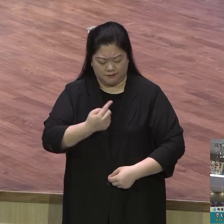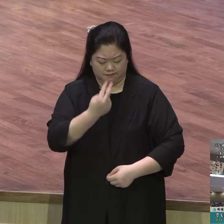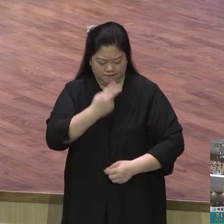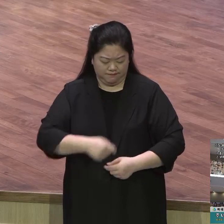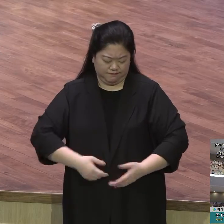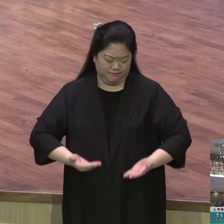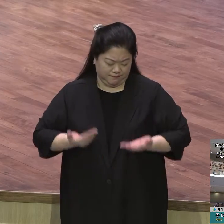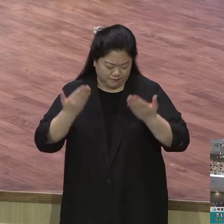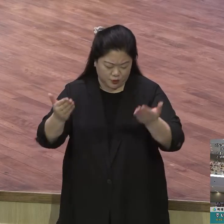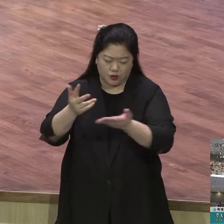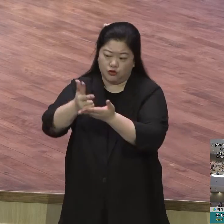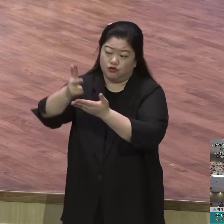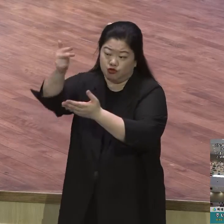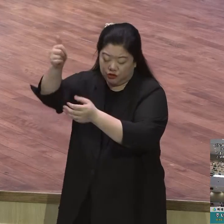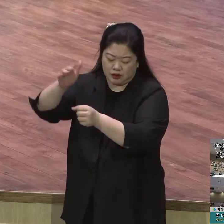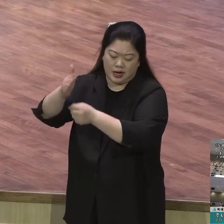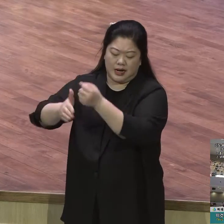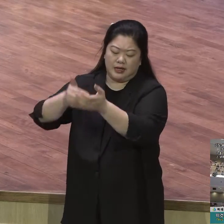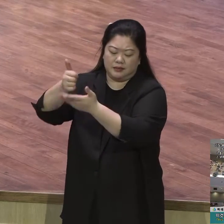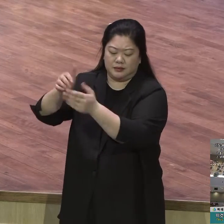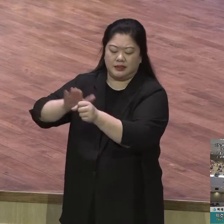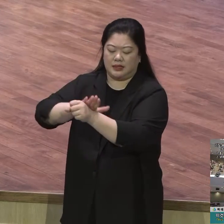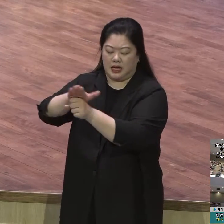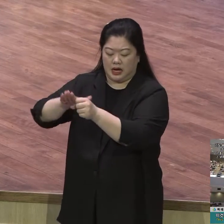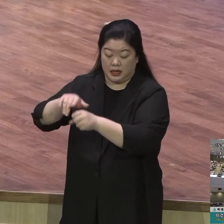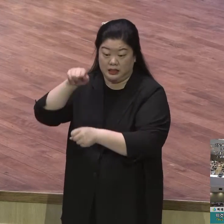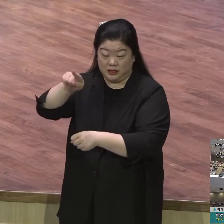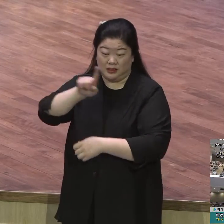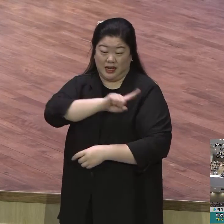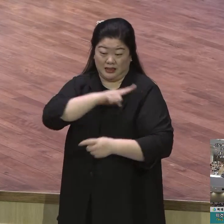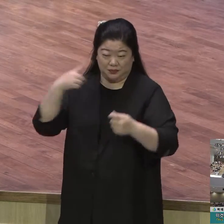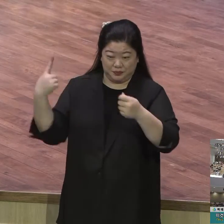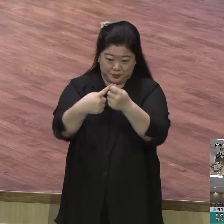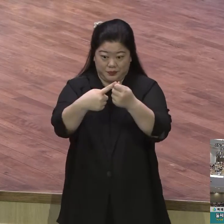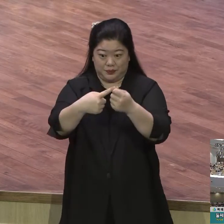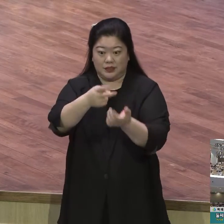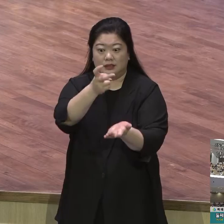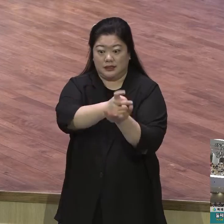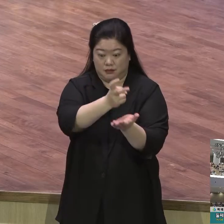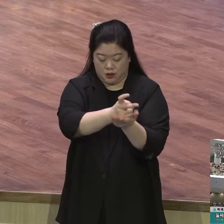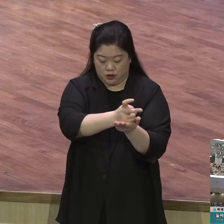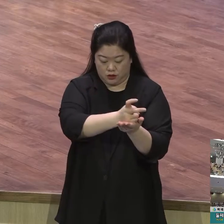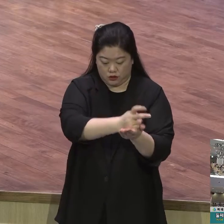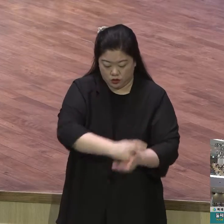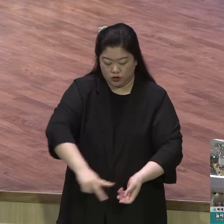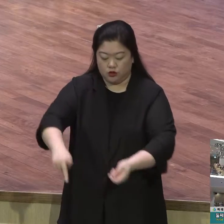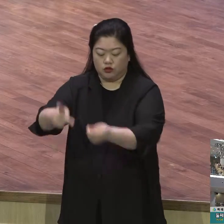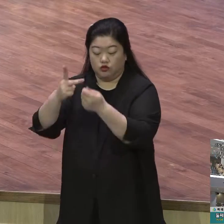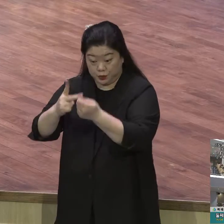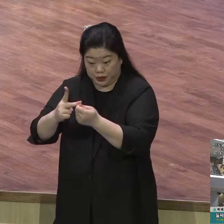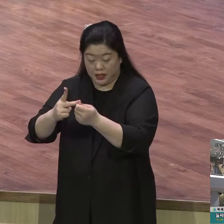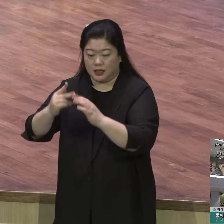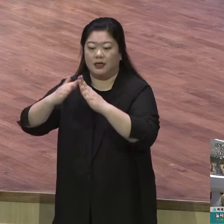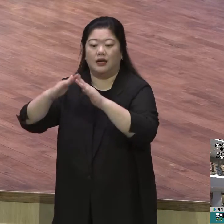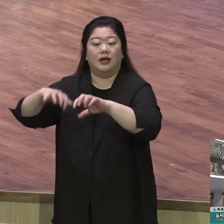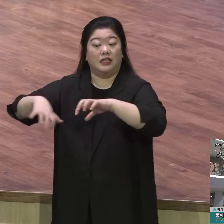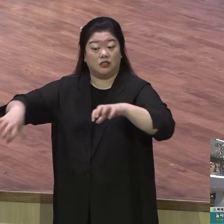너의 하나님을 사랑하라 하셨으니 이것이 첫 크고 첫째 첫째 되는 개명이예요 되는 개명이예요 둘째는 둘째는 그와 그와 같으니 같으니 내 이웃을 내 자신같이 사랑하라